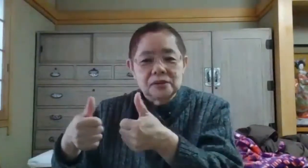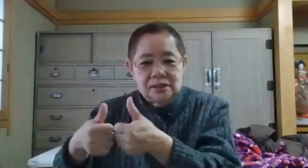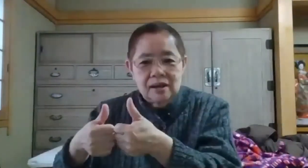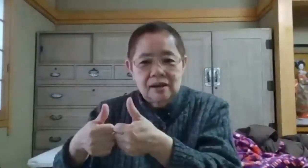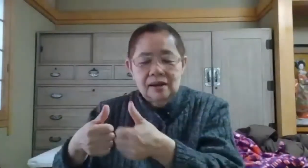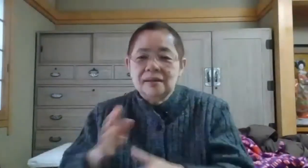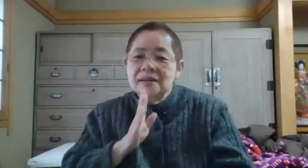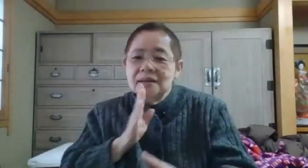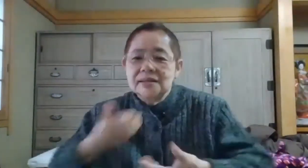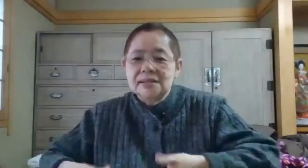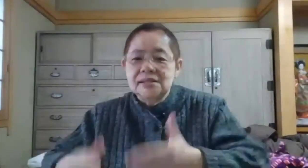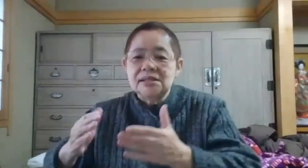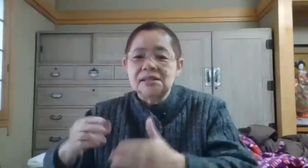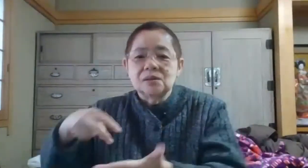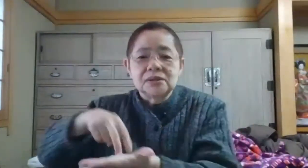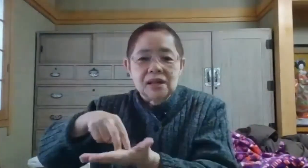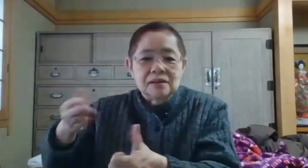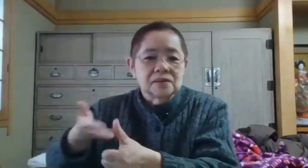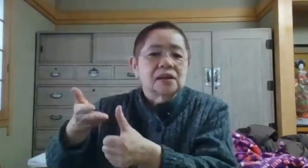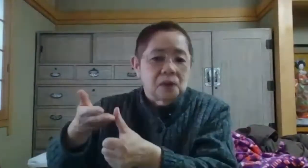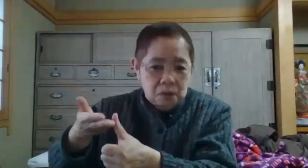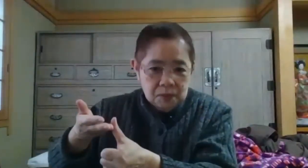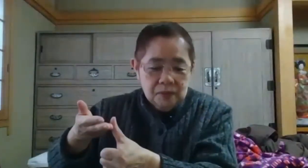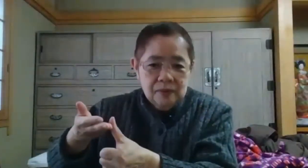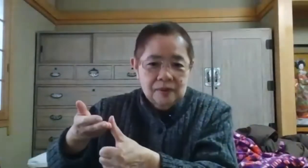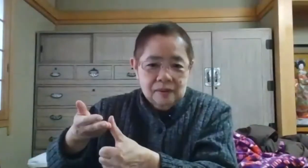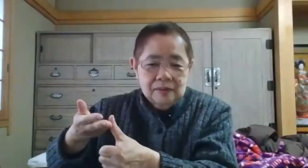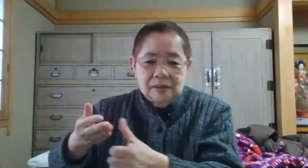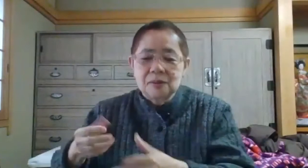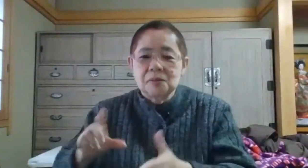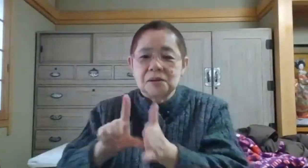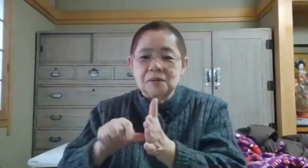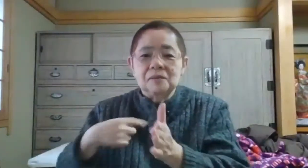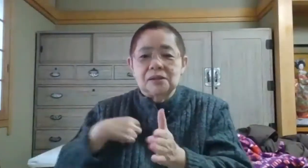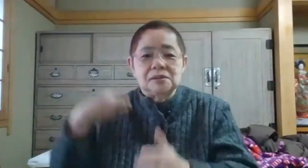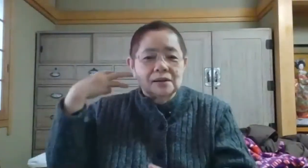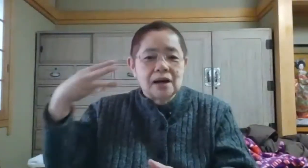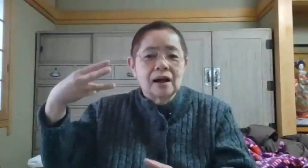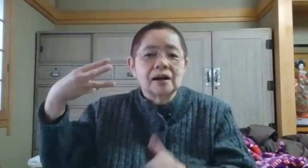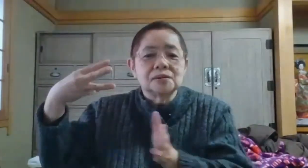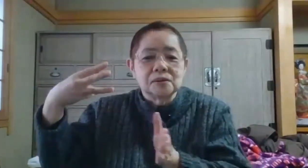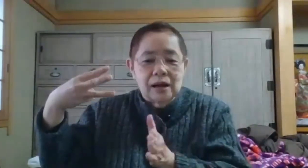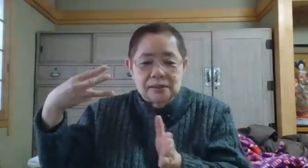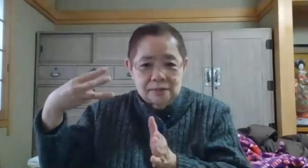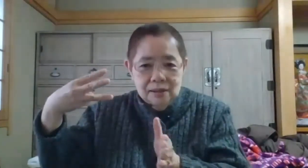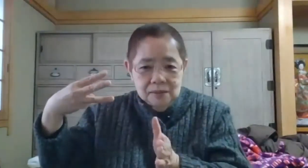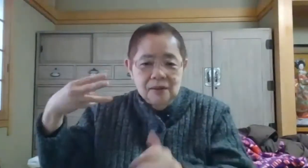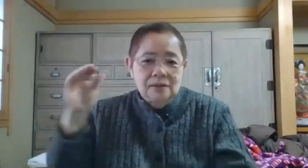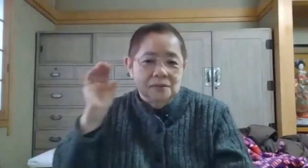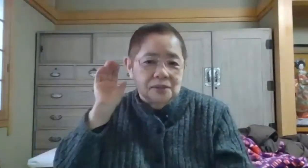して実施として育てようとその時の私は3ヶ月ぐらいだったというふうに